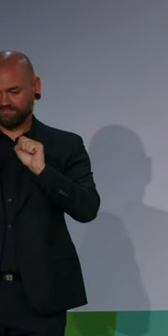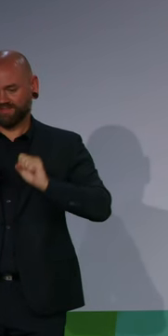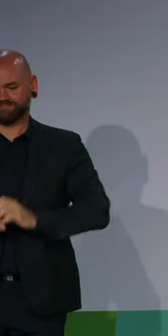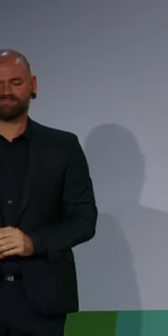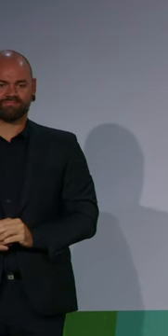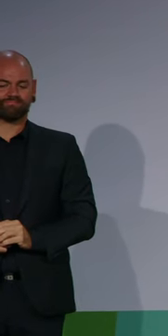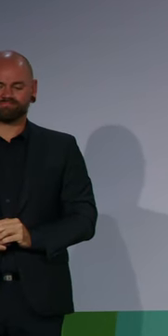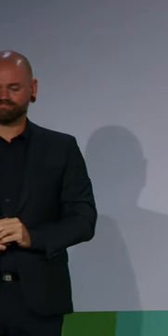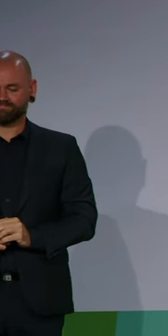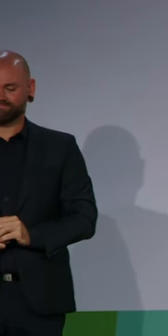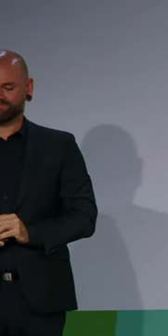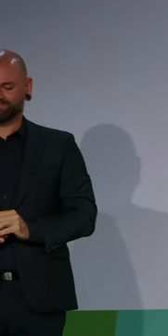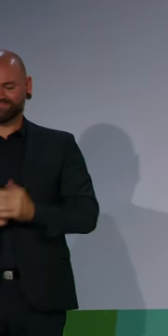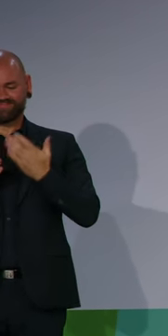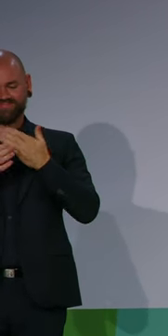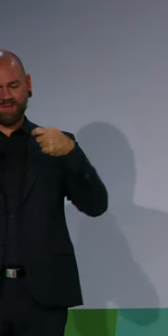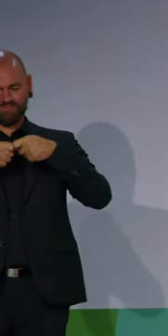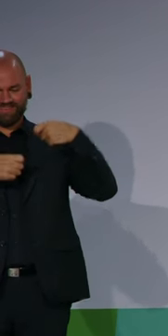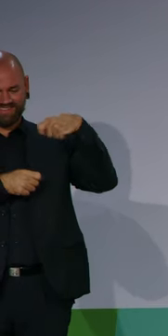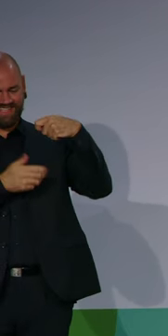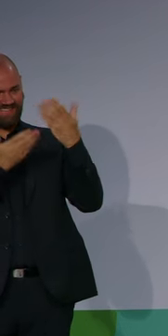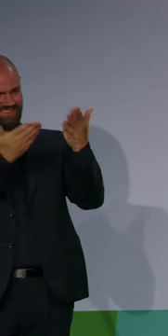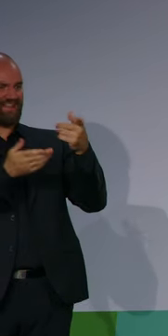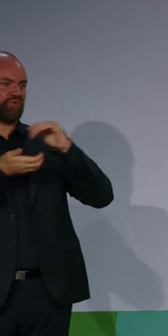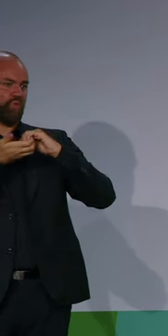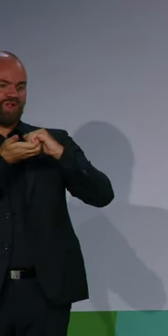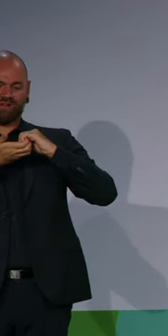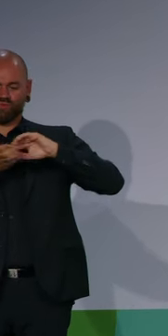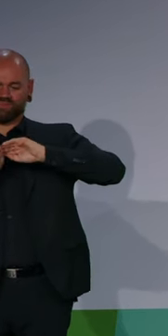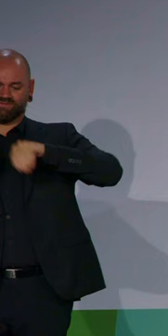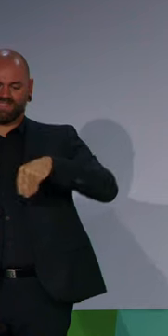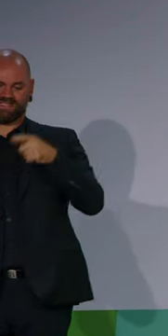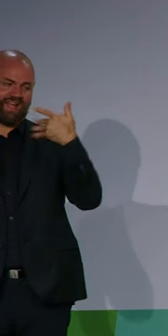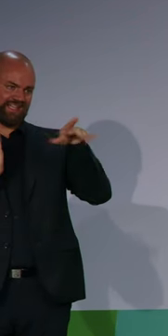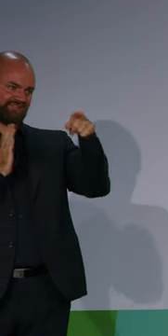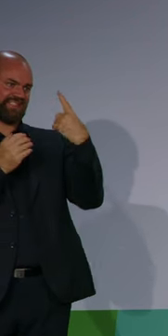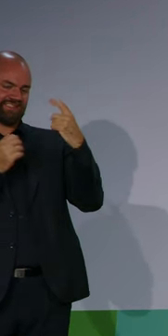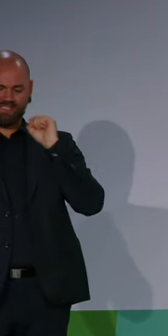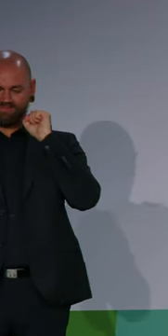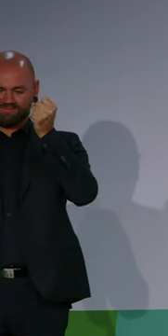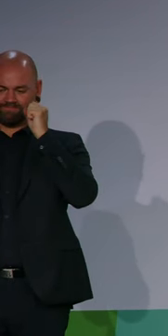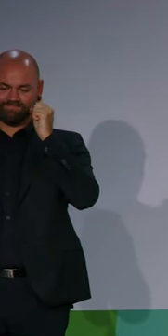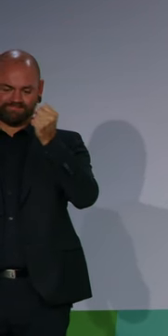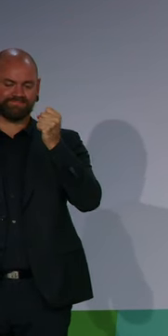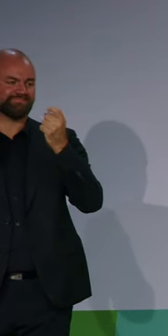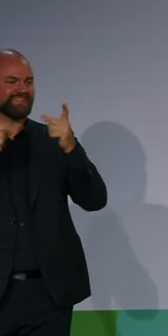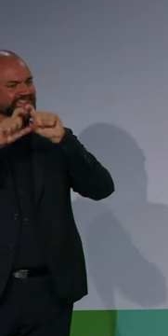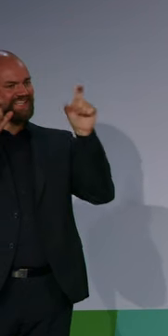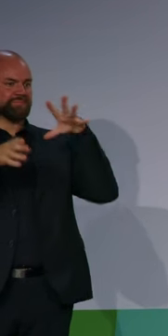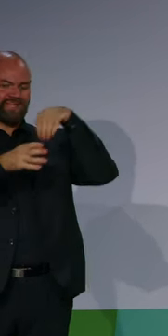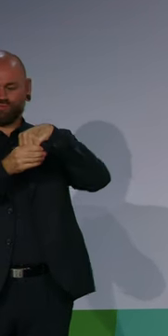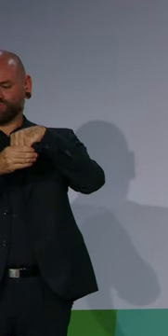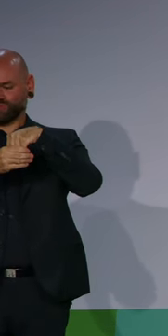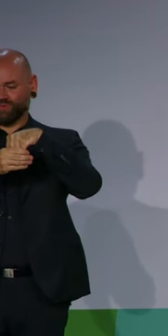Inklusion, Teilhabe und Barrierefreiheit verabredet wurde. Dieser Koalitionsvertrag beinhaltet viel mehr als